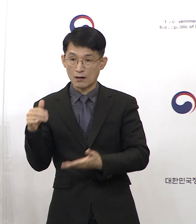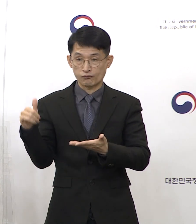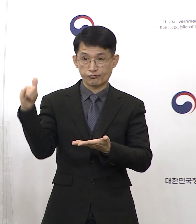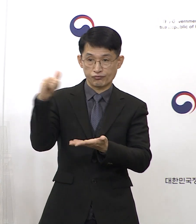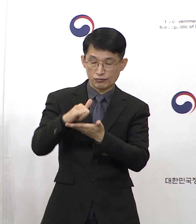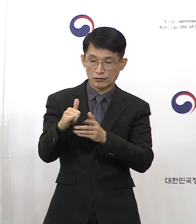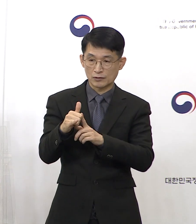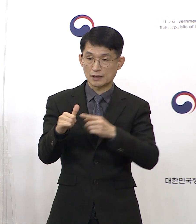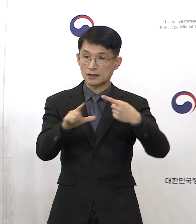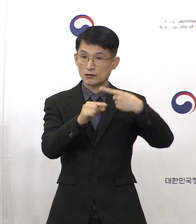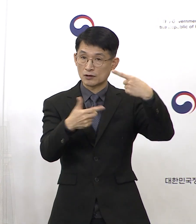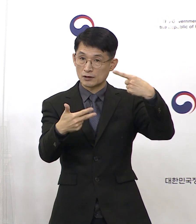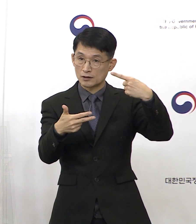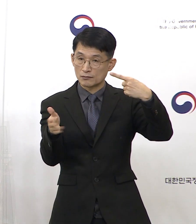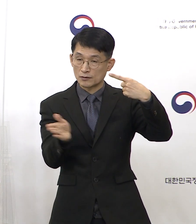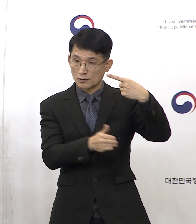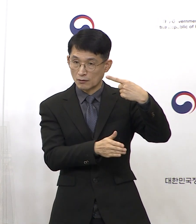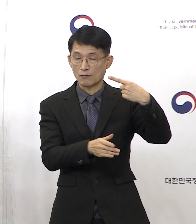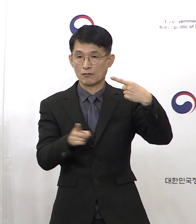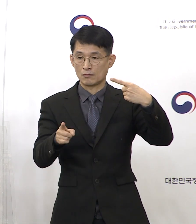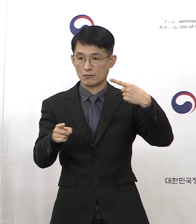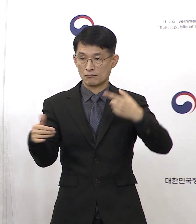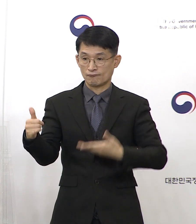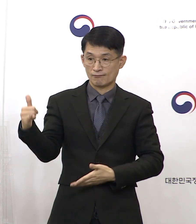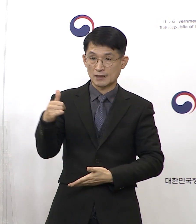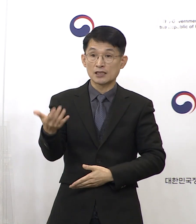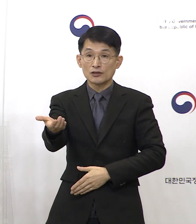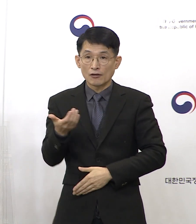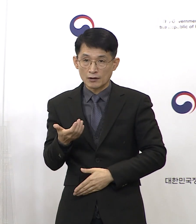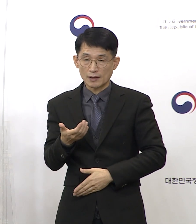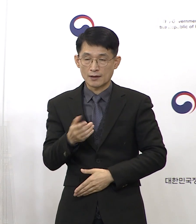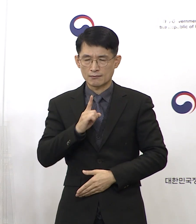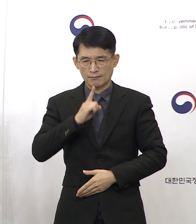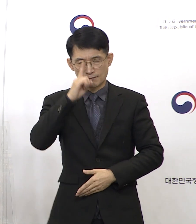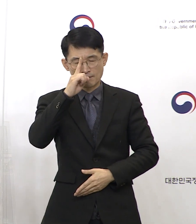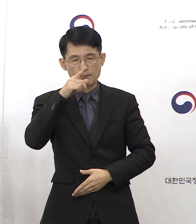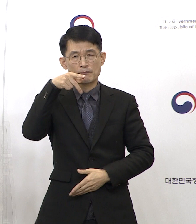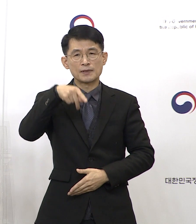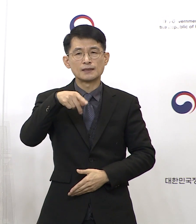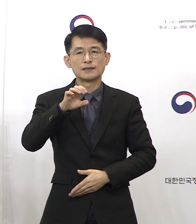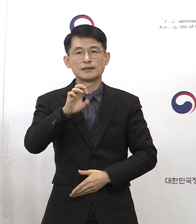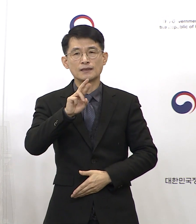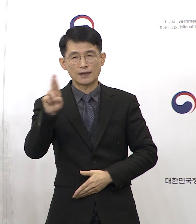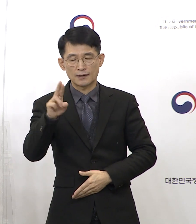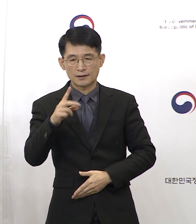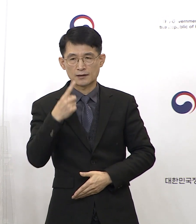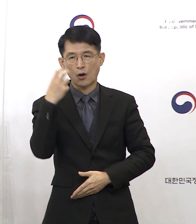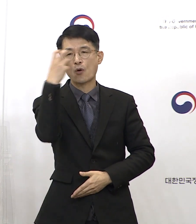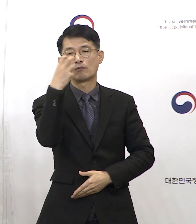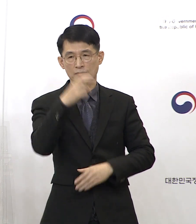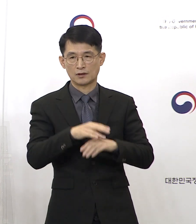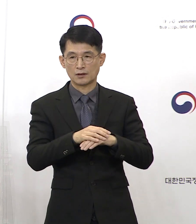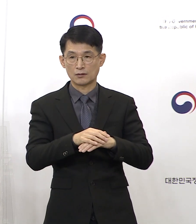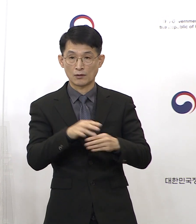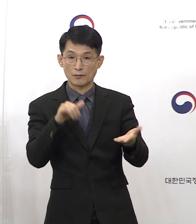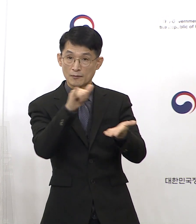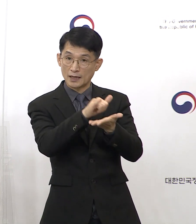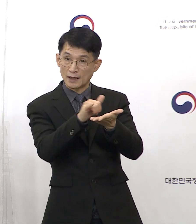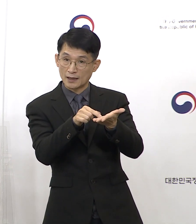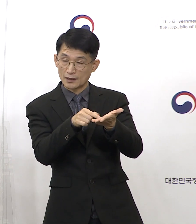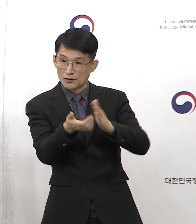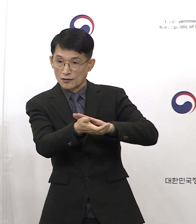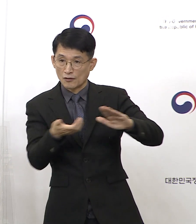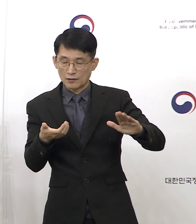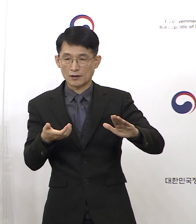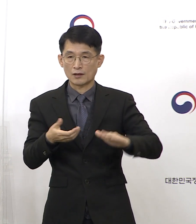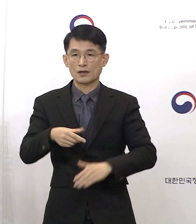1월 7일부터 입국 전 PCR 검사와 탑승 전 Q코드 입력 의무화를